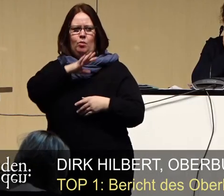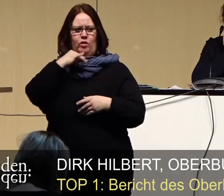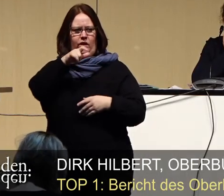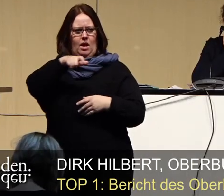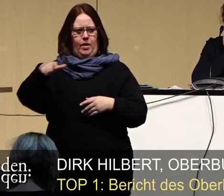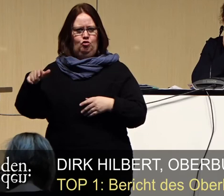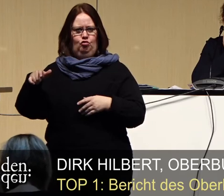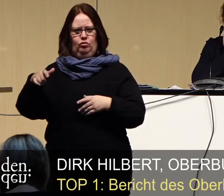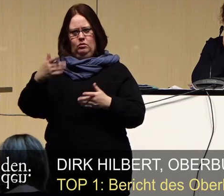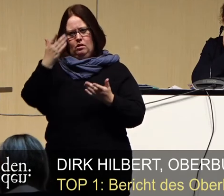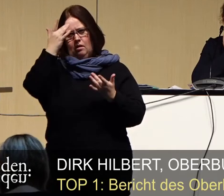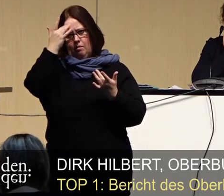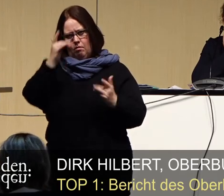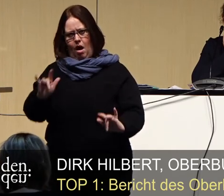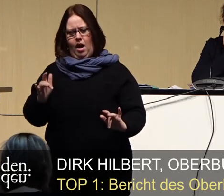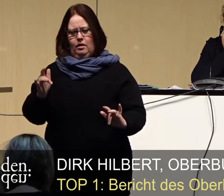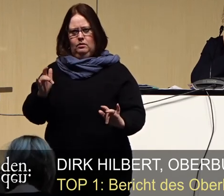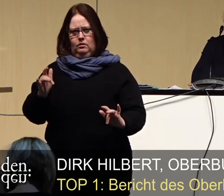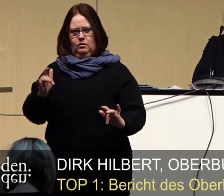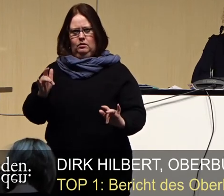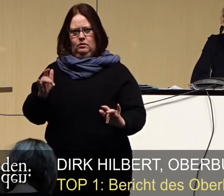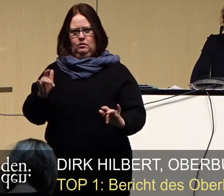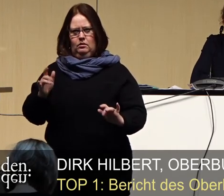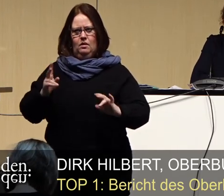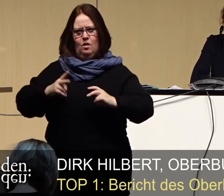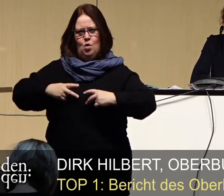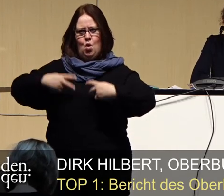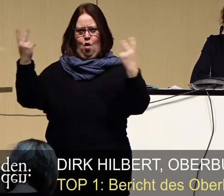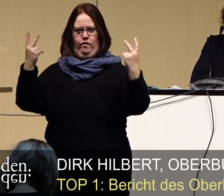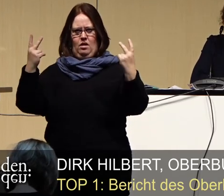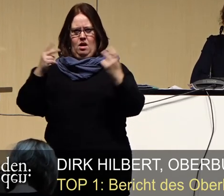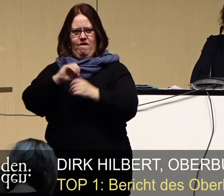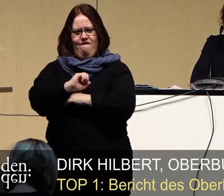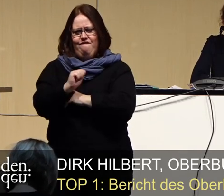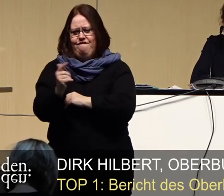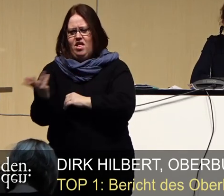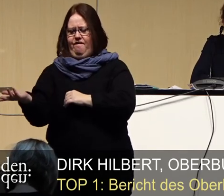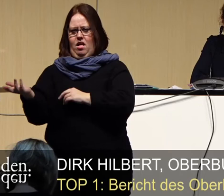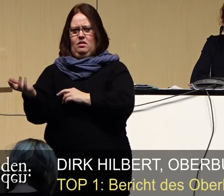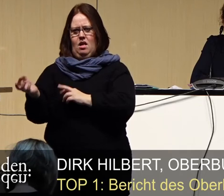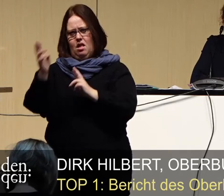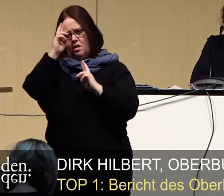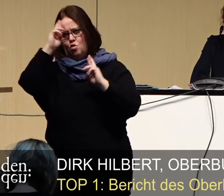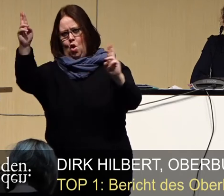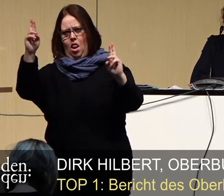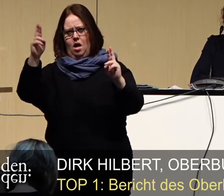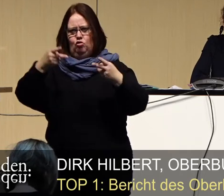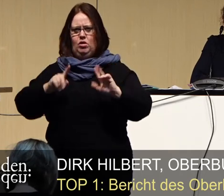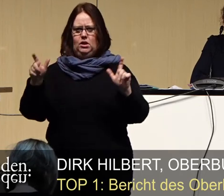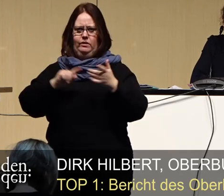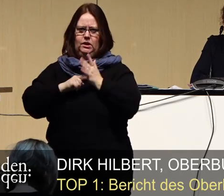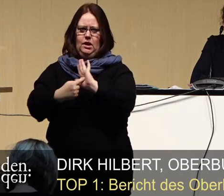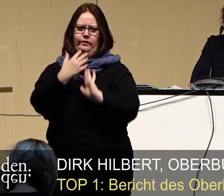diesem Tag bereit sind, ein starkes Zeichen einer offenen, vielfältigen und toleranten Stadtgesellschaft zu senden.